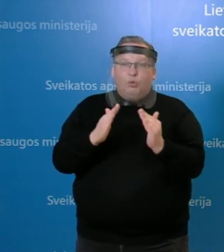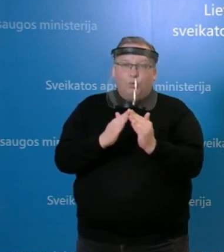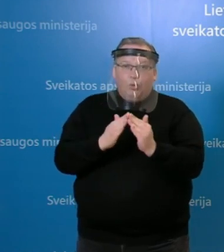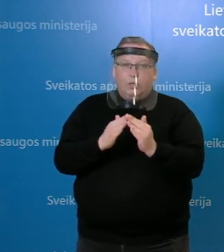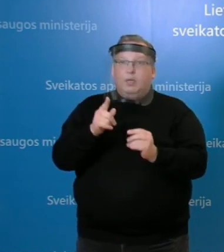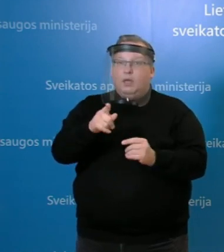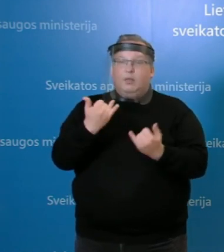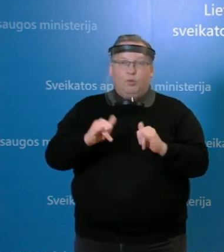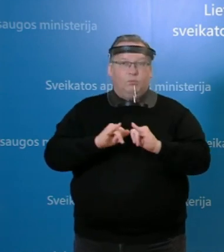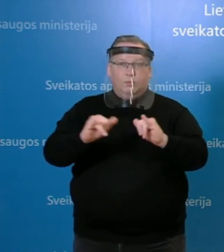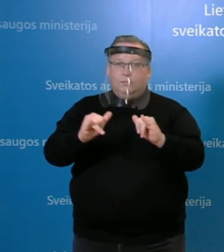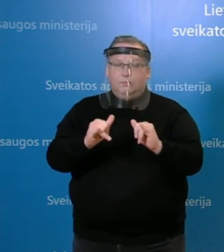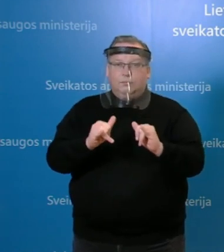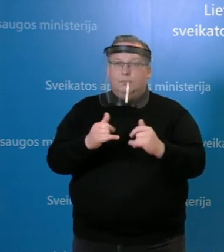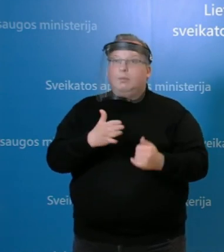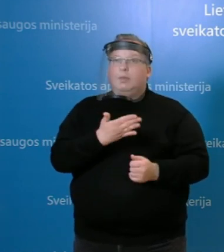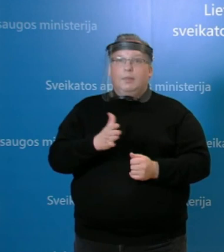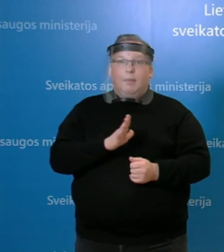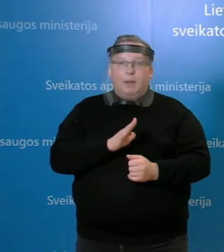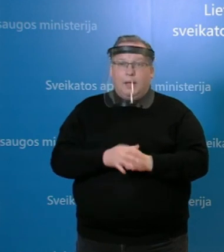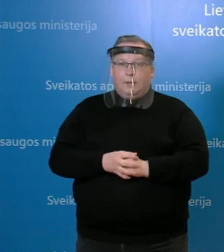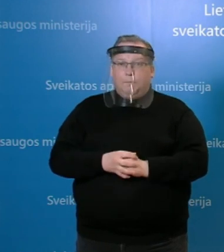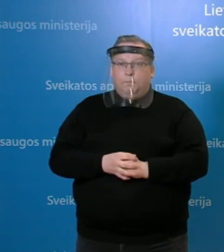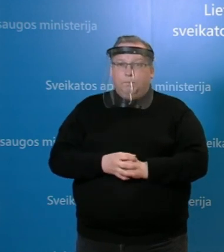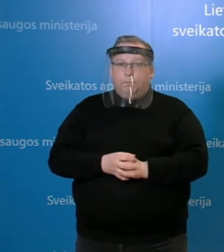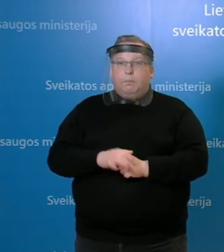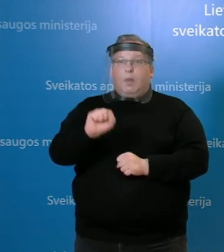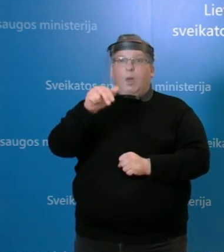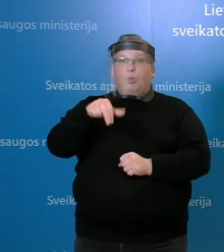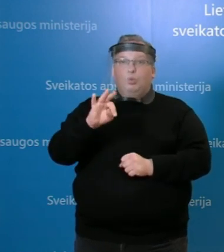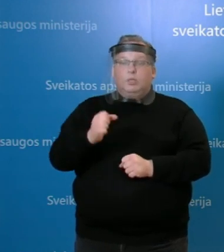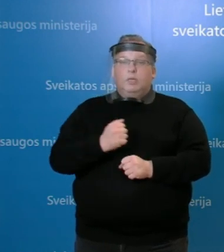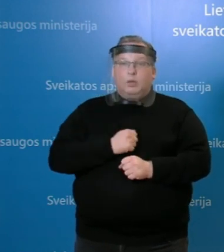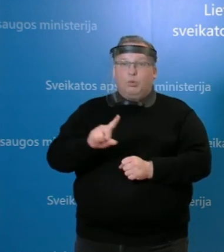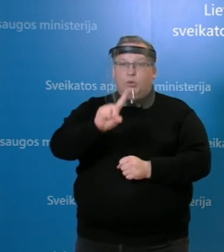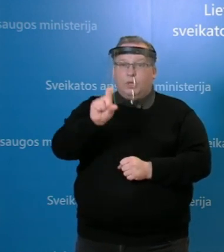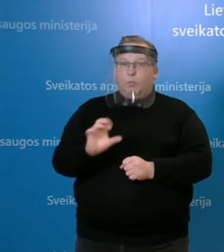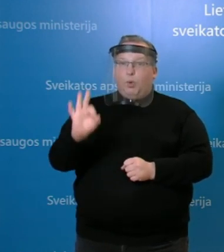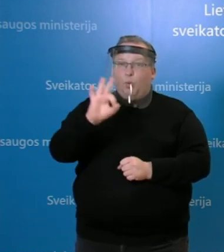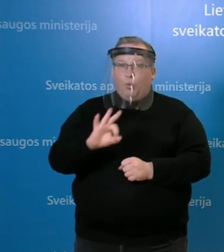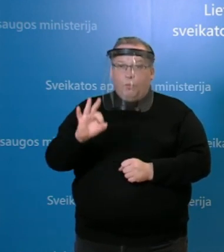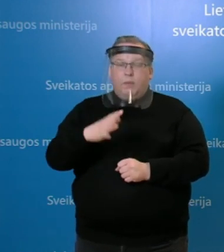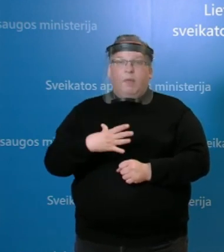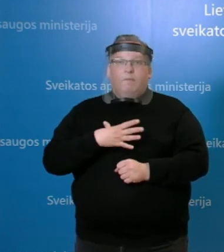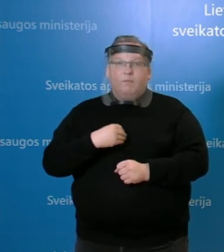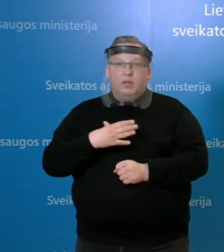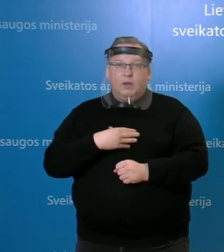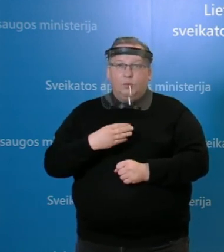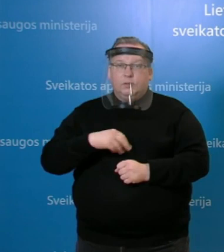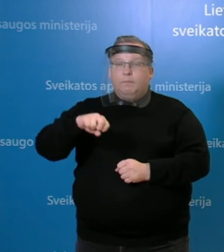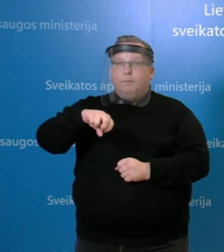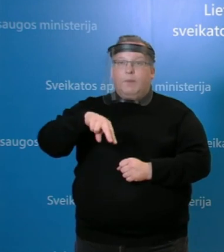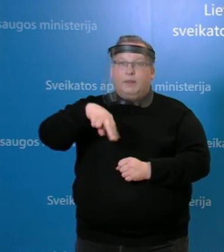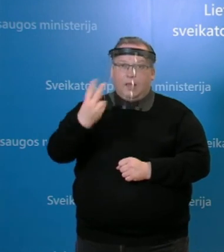pasėti nebeturėjo. Augustai, būtų klausimų? Taip, dar apie Respublikinę Vilnius universitetinę ligoninę.